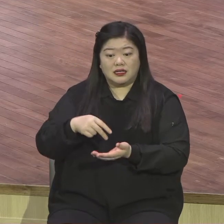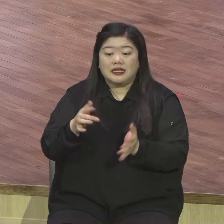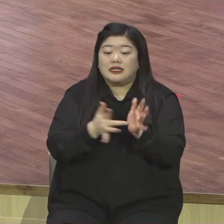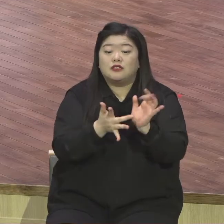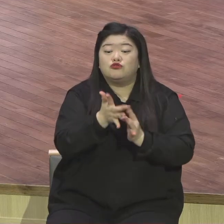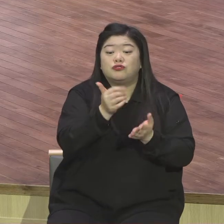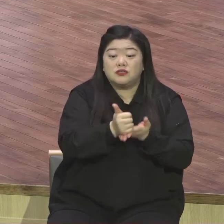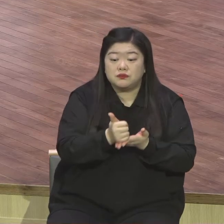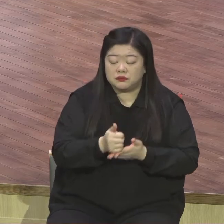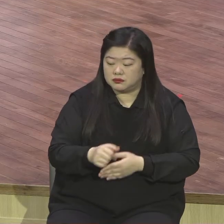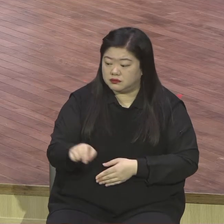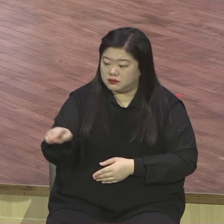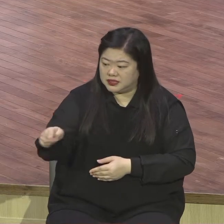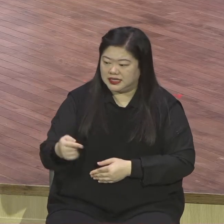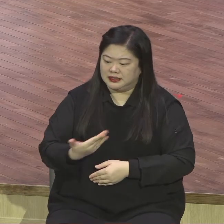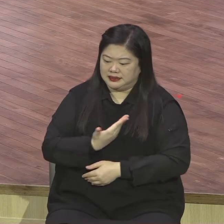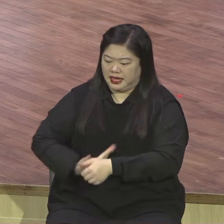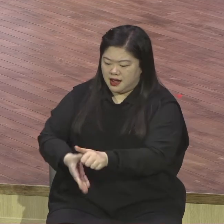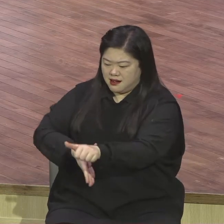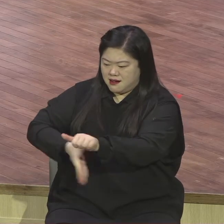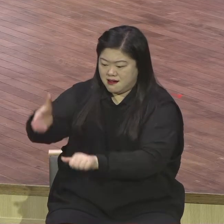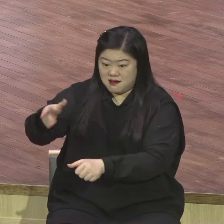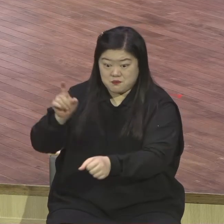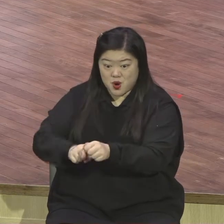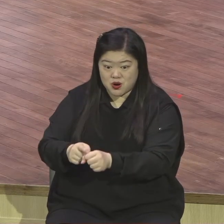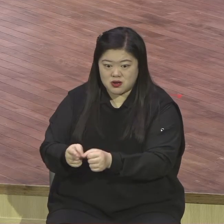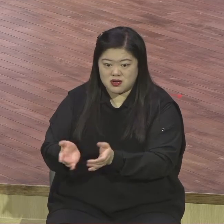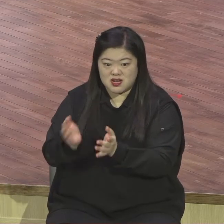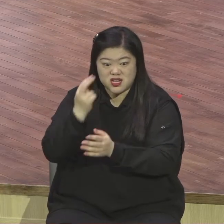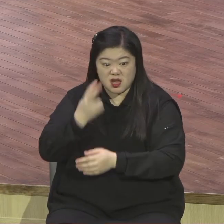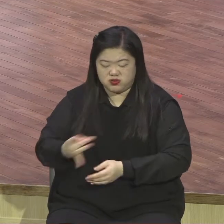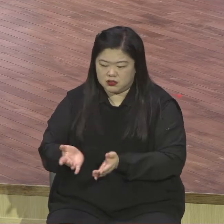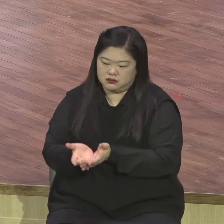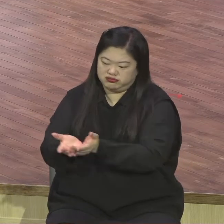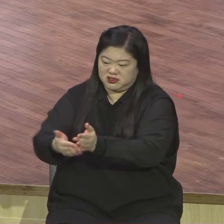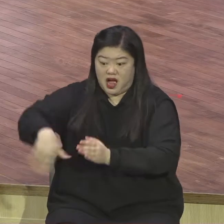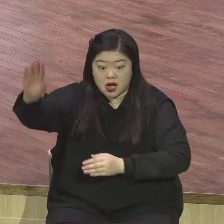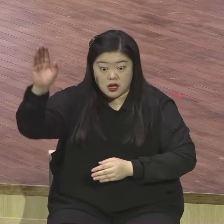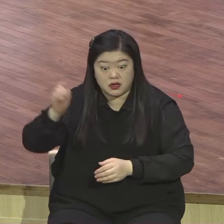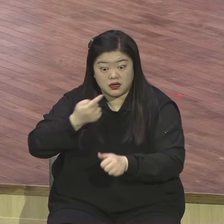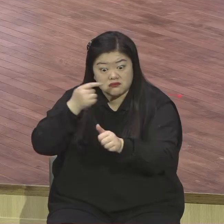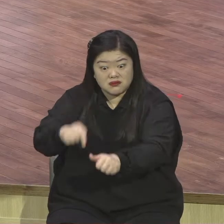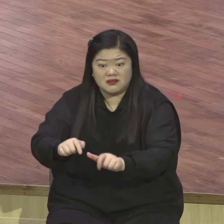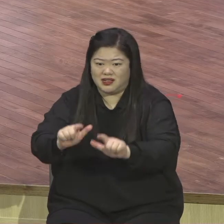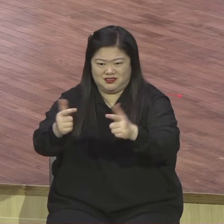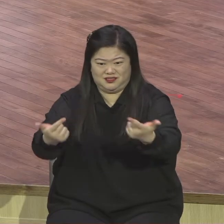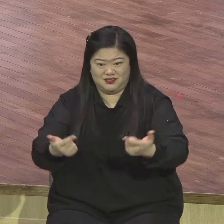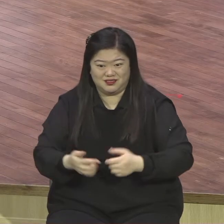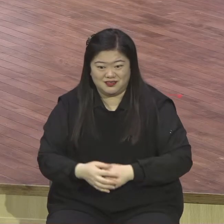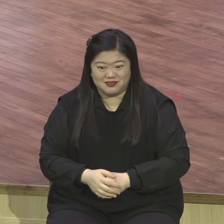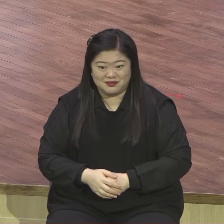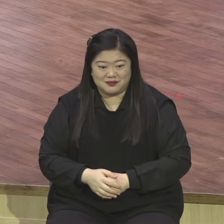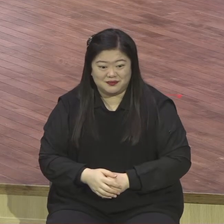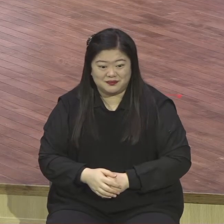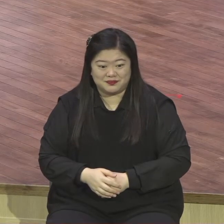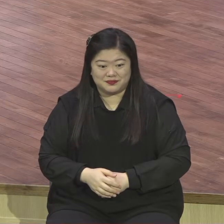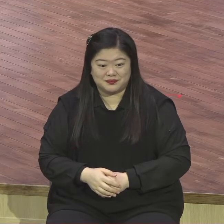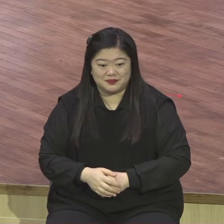한 것이 아니다. 우연히 우연히 우연히 법원에 보면 자연 또 다스리시는